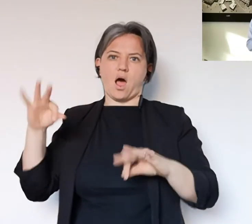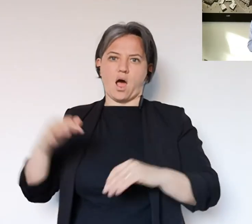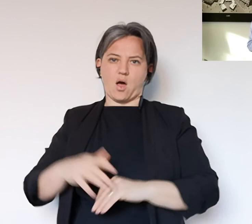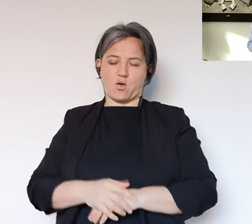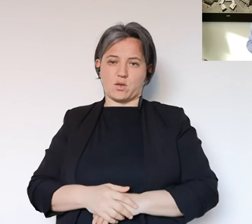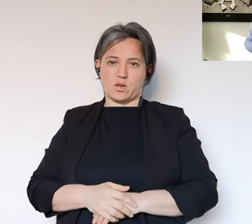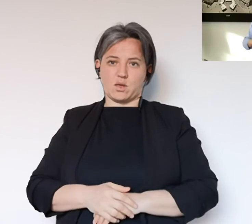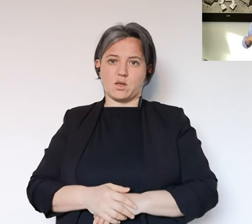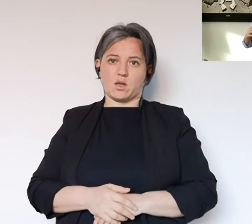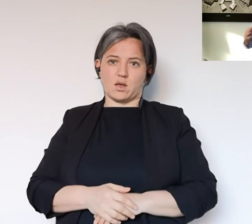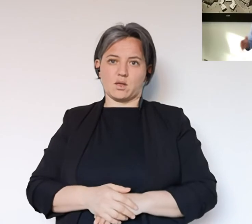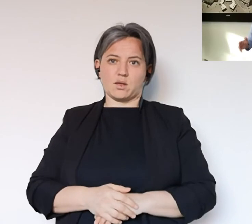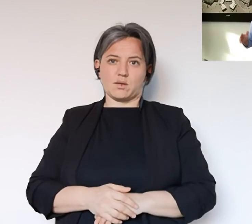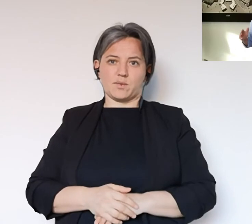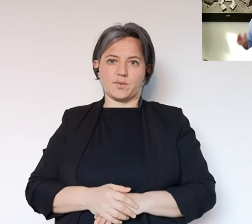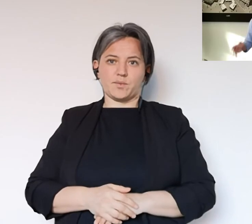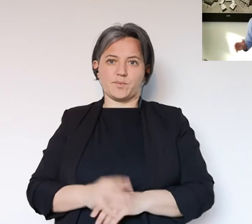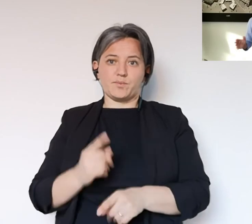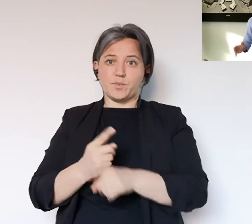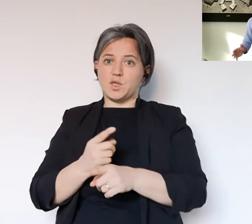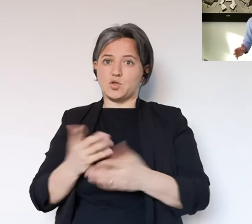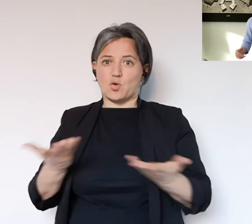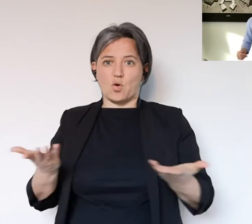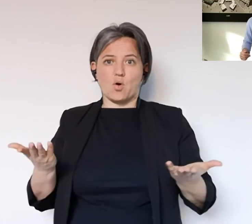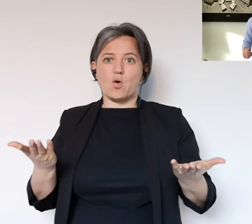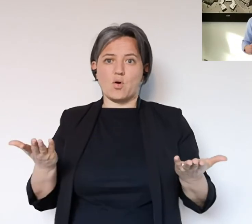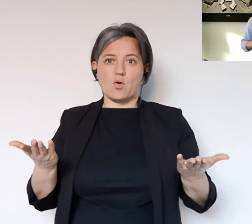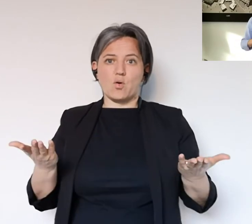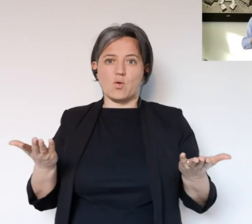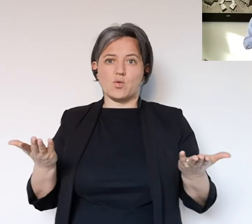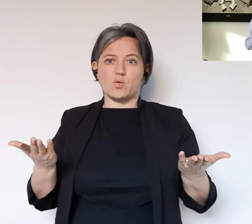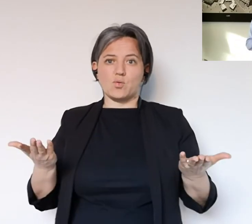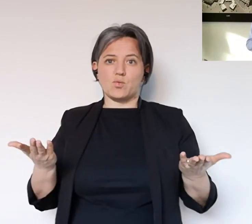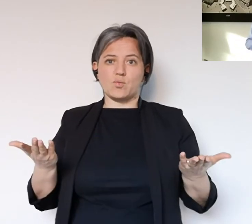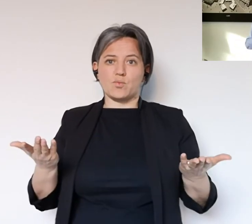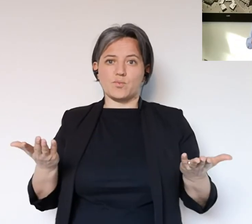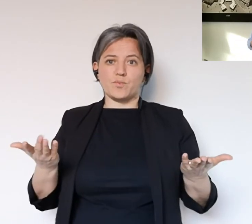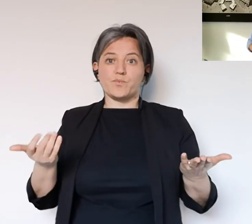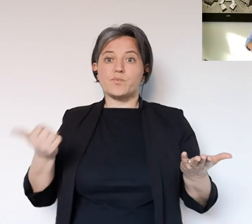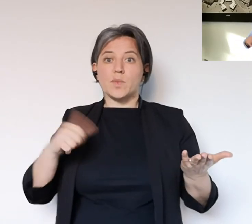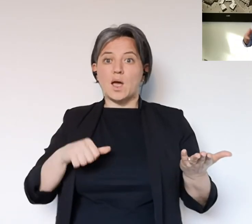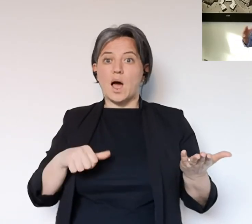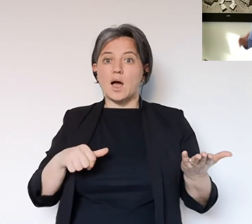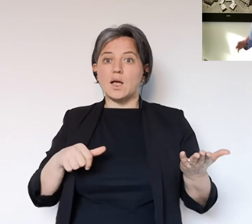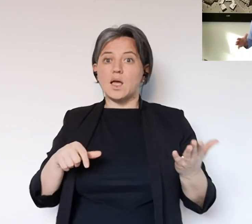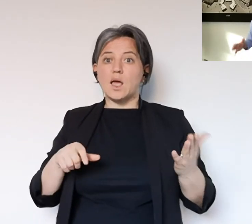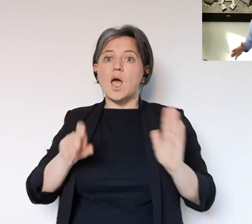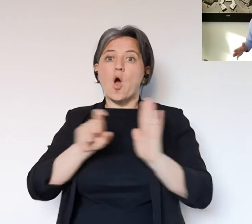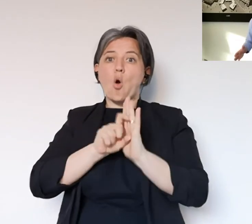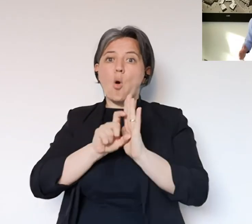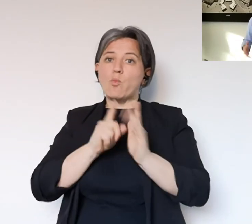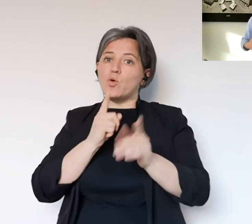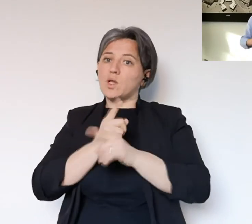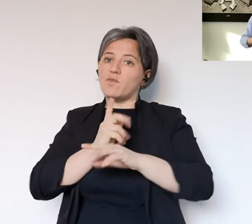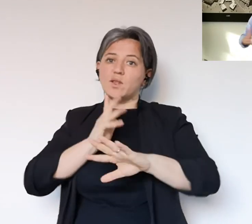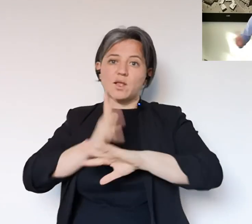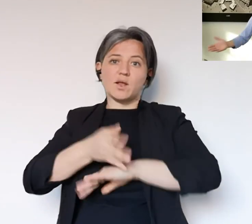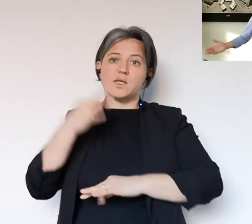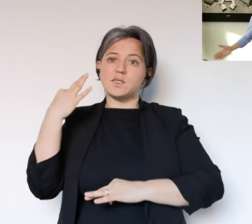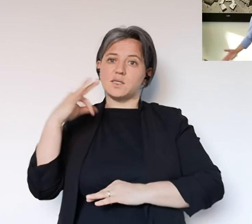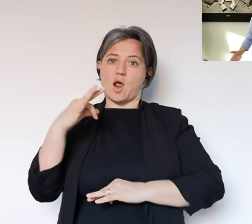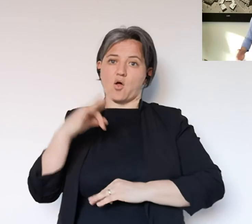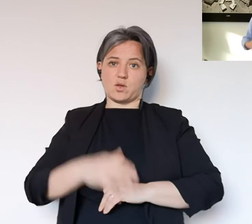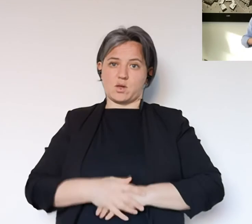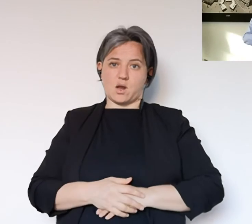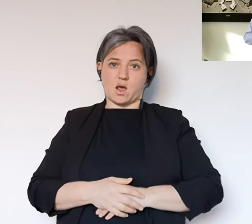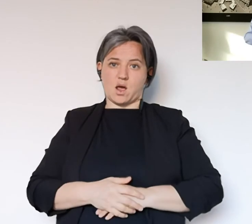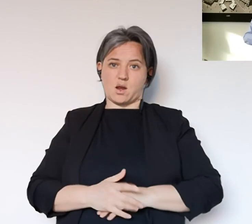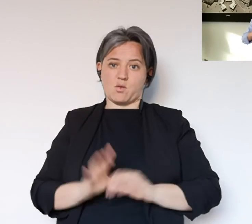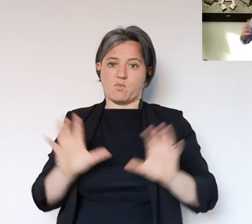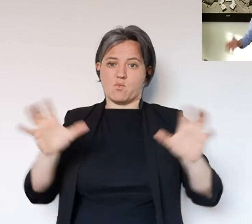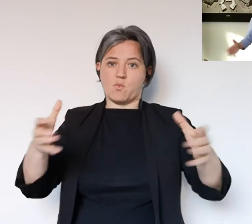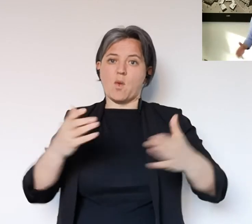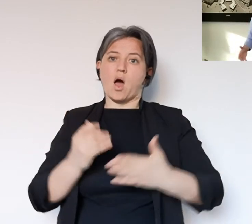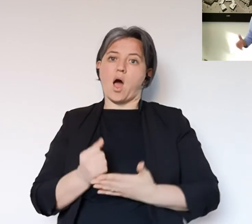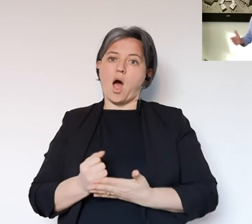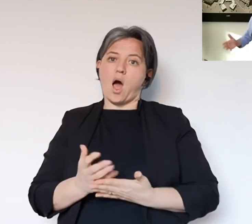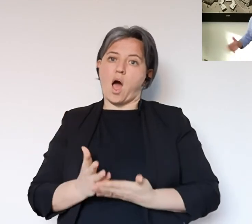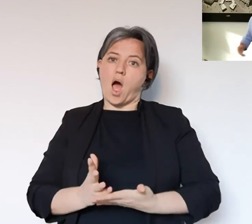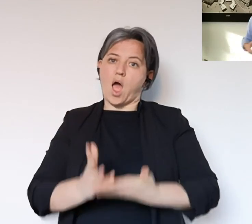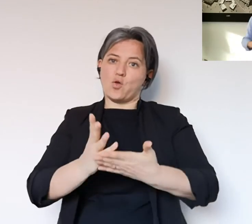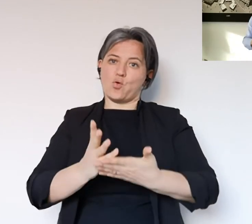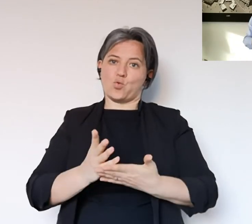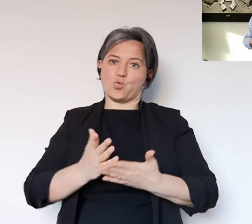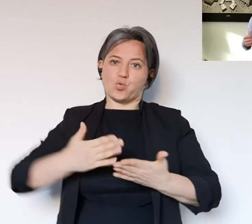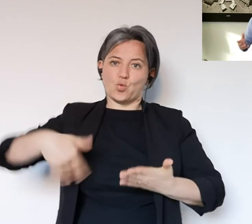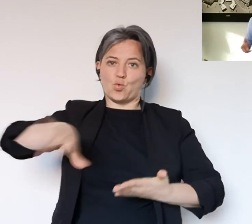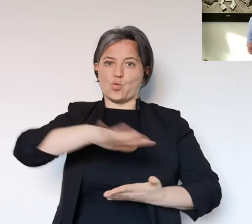necessita di interventi di tipo straordinario, necessita di interventi di tipo straordinario anche da parte